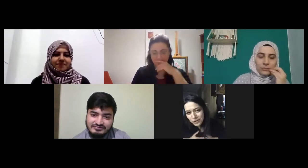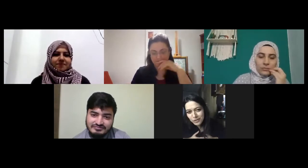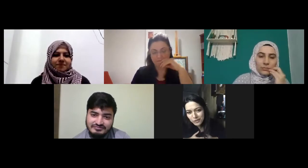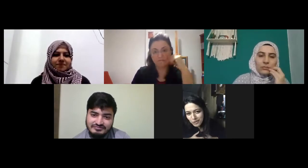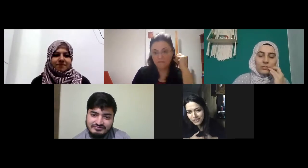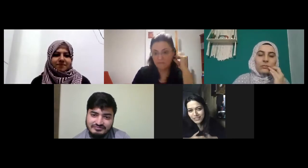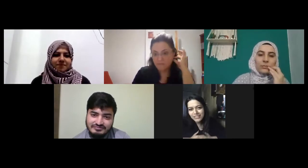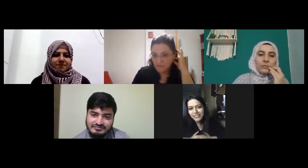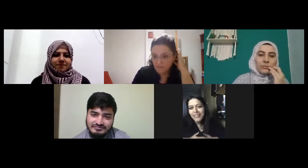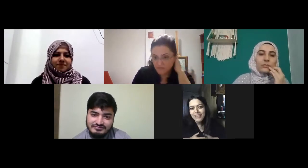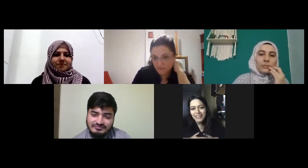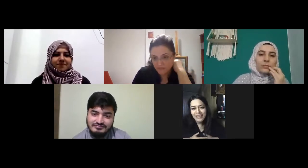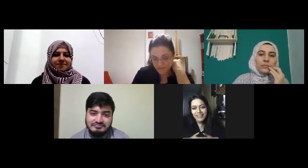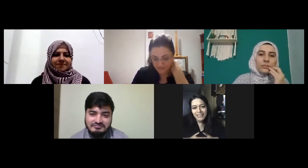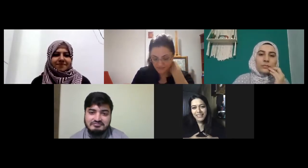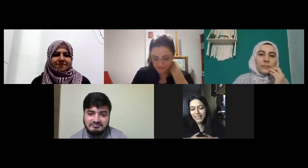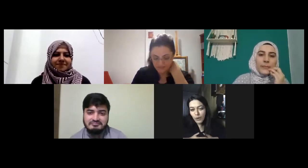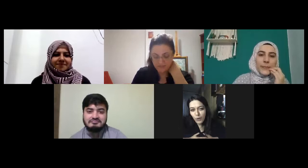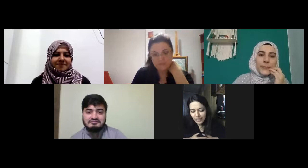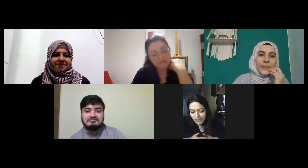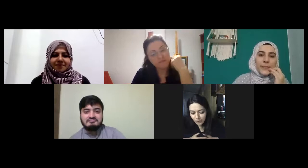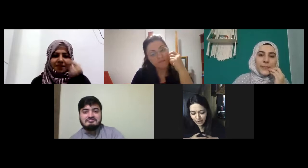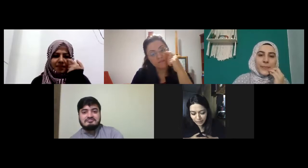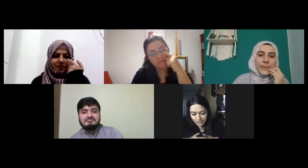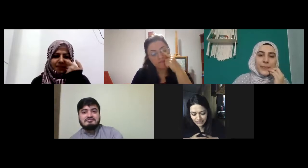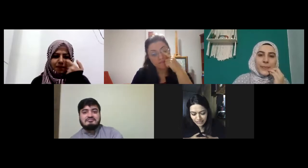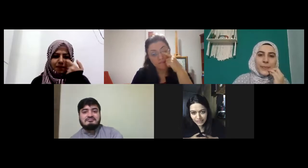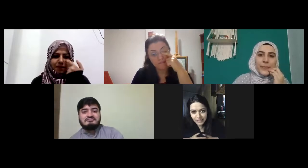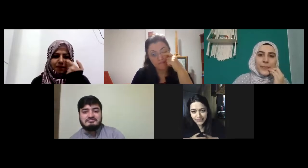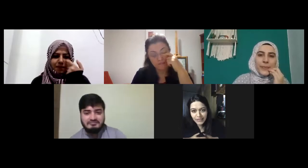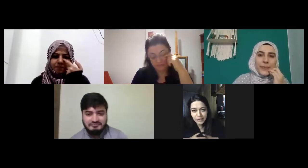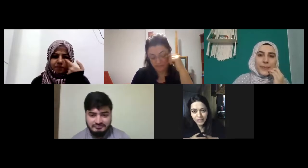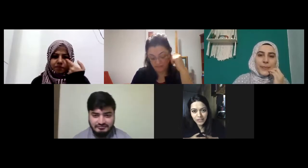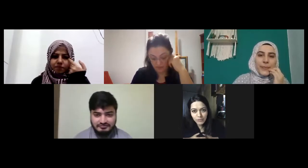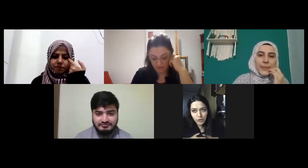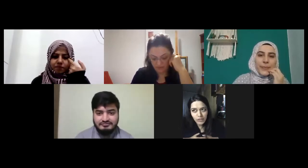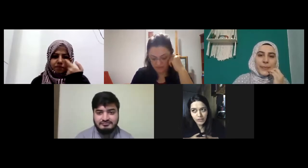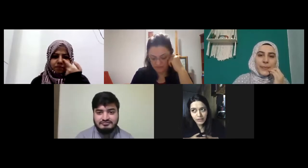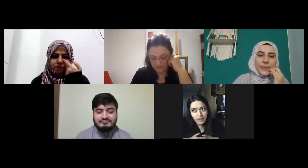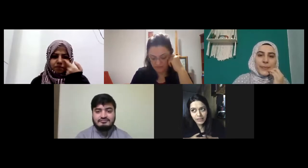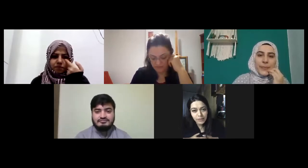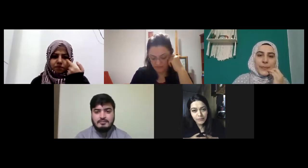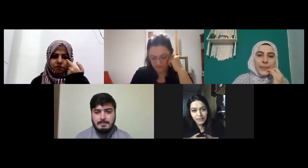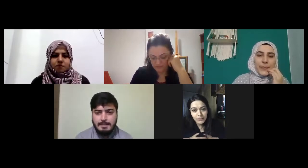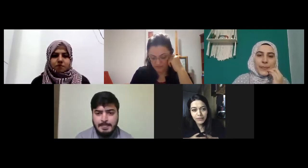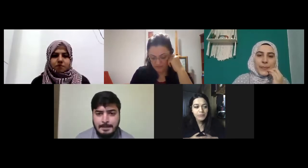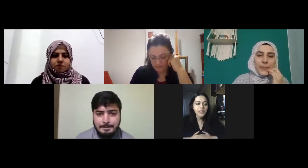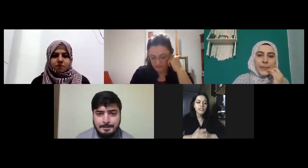hızlı konuştukları için öyle kalıyor en baştan sayılardan renklerden başlayayım mı yoksa kelime kelime birkaç tane